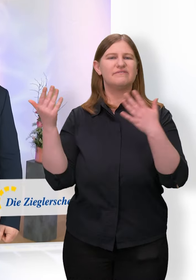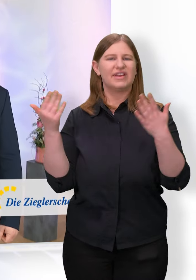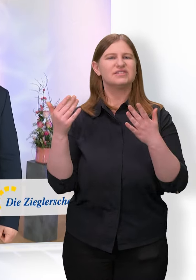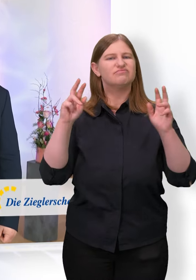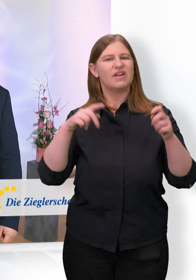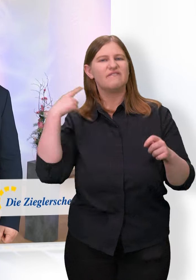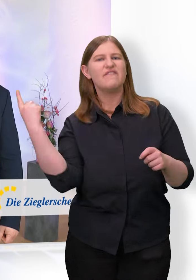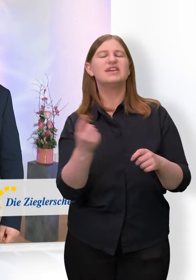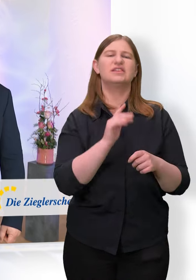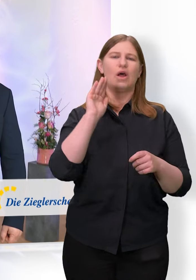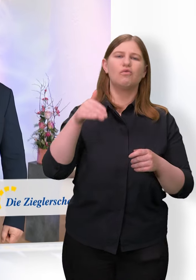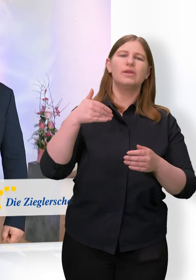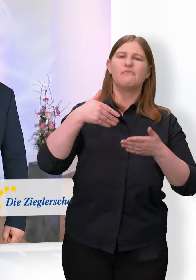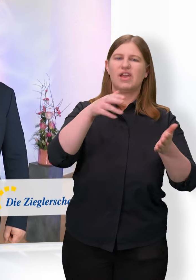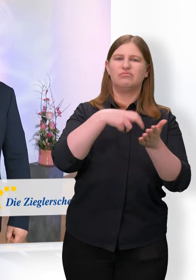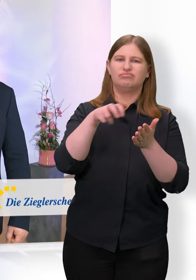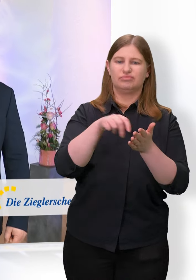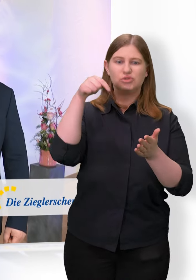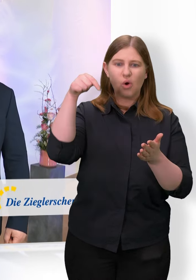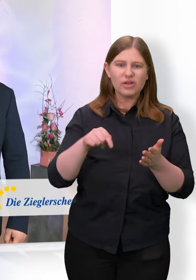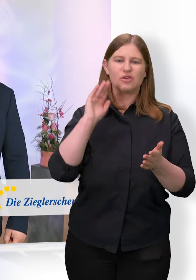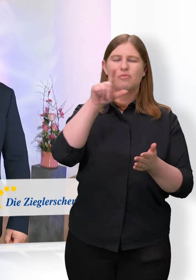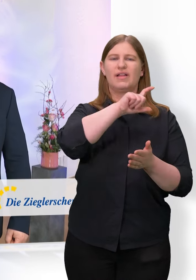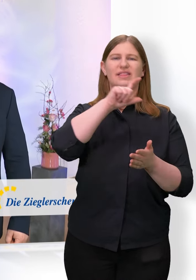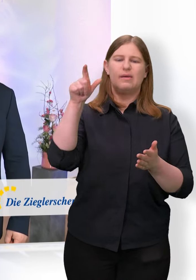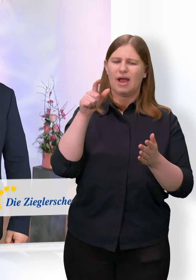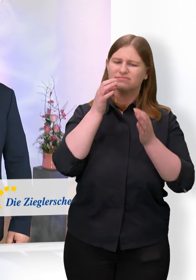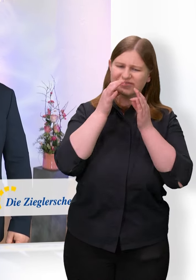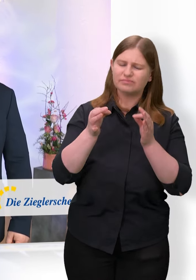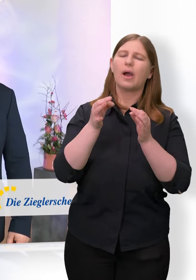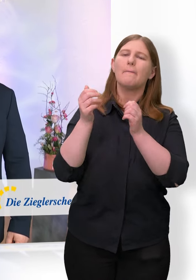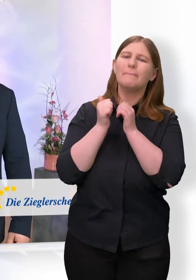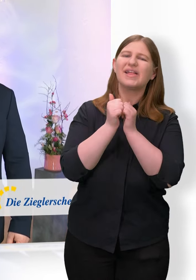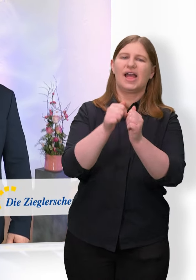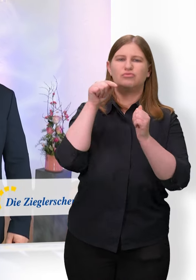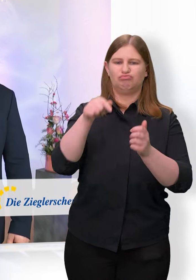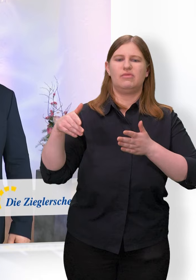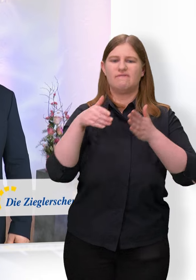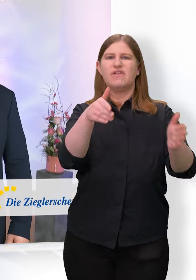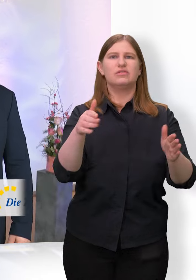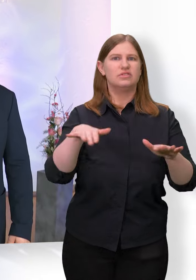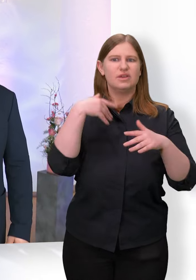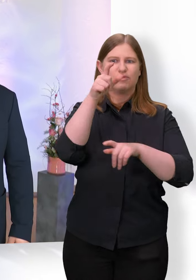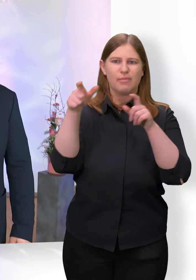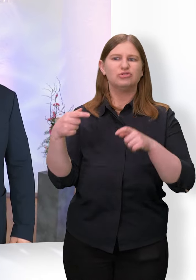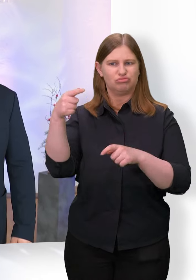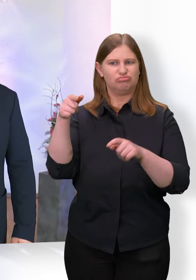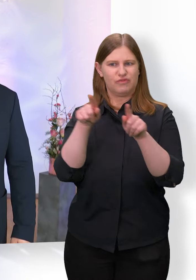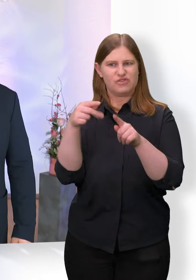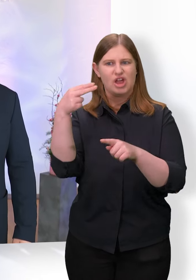Weg. Und es gibt sie. Die Menschen, die so sind wie Herbert. Ich muss nur